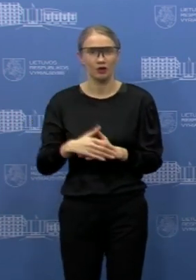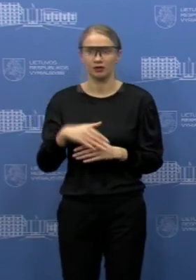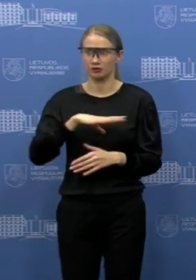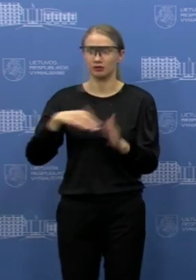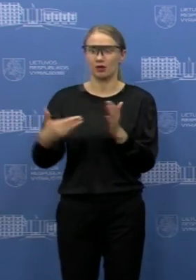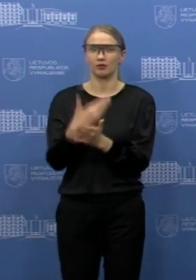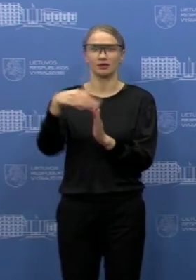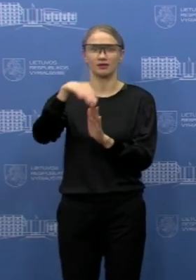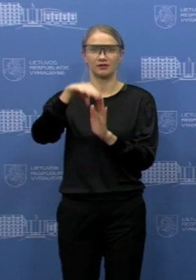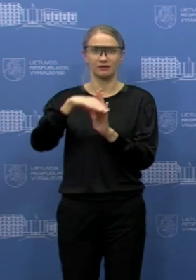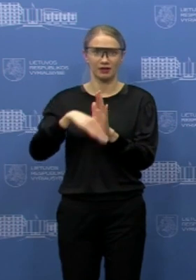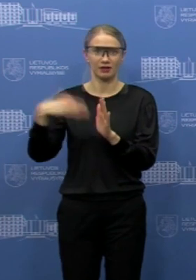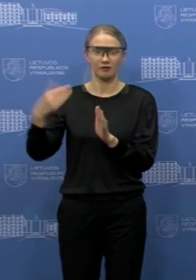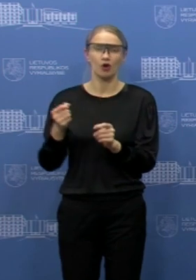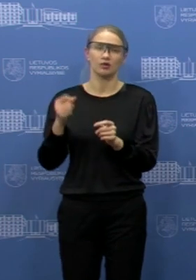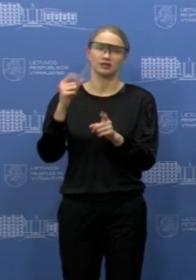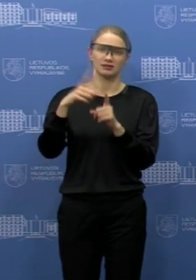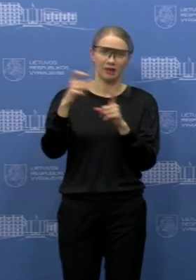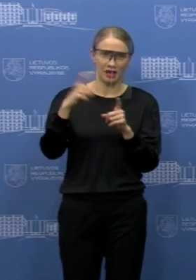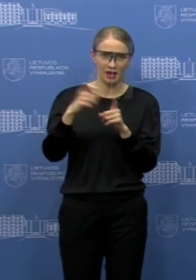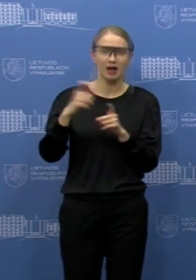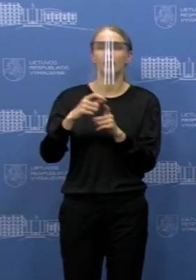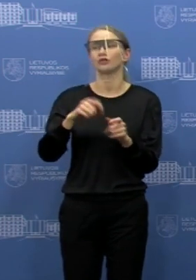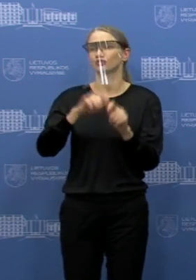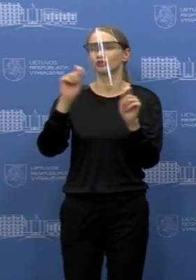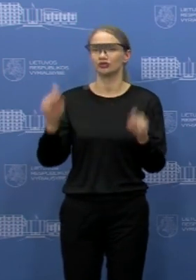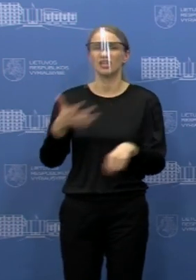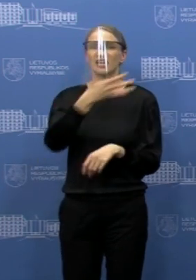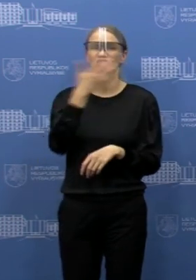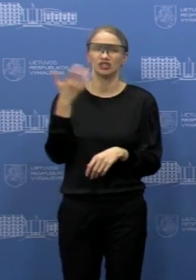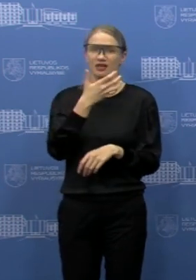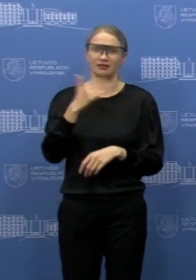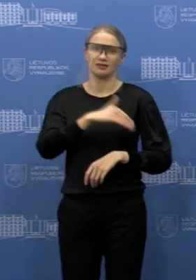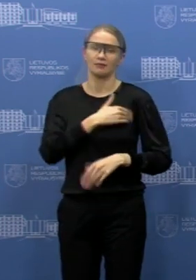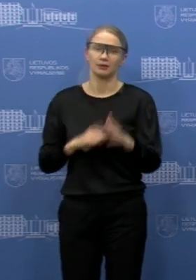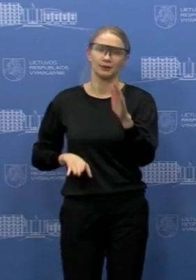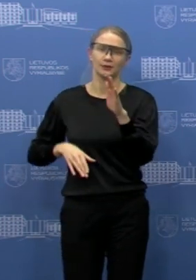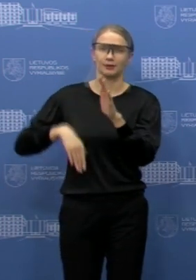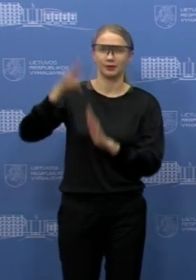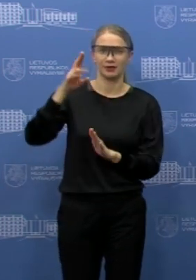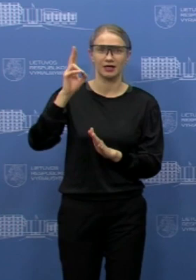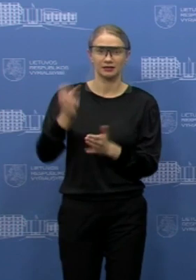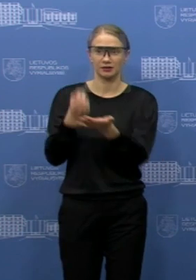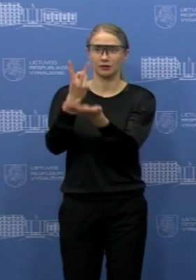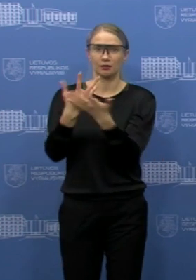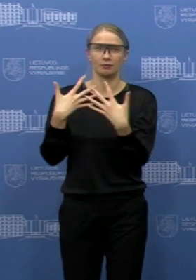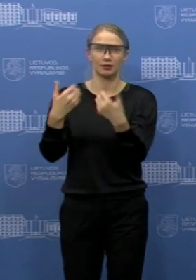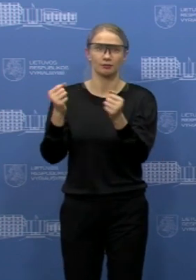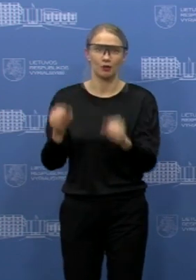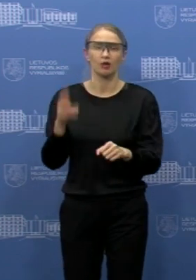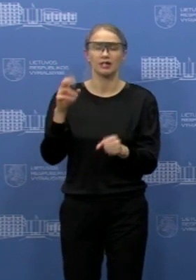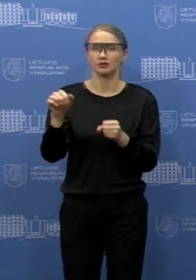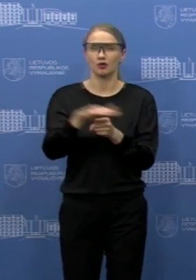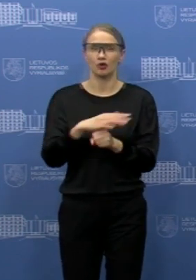tvarko nuo spalio vidrio dėl karšiavimo klinikos, kad, na, priima tik tai tuos žmonės atvykstančius, kurie turi neigiamą